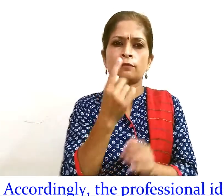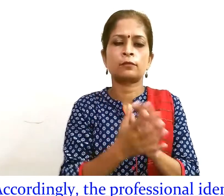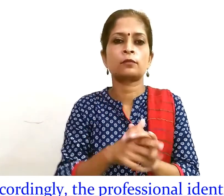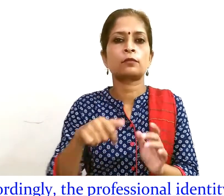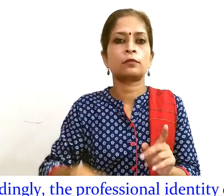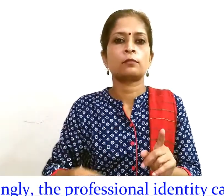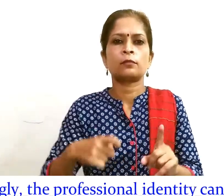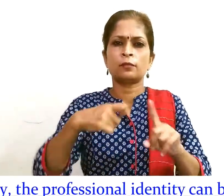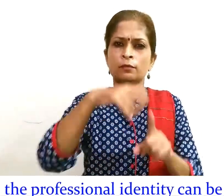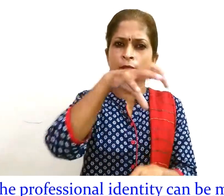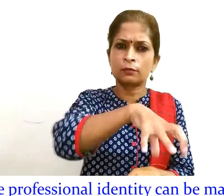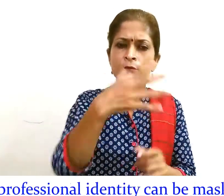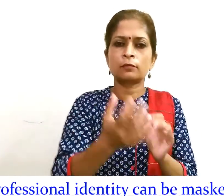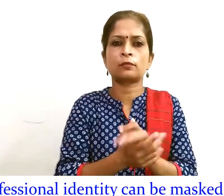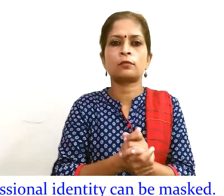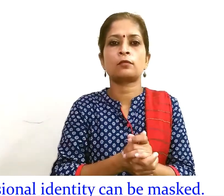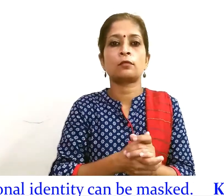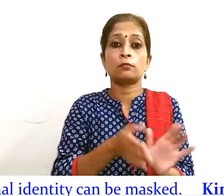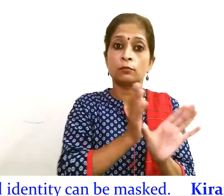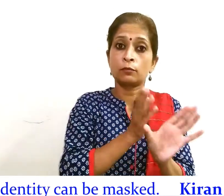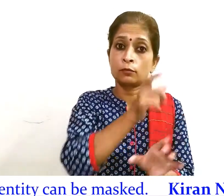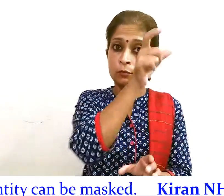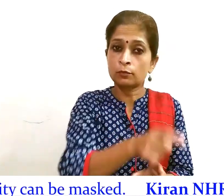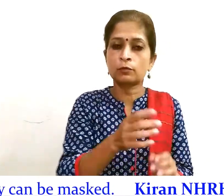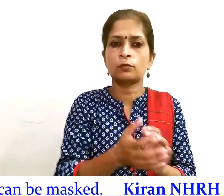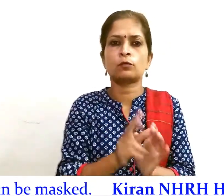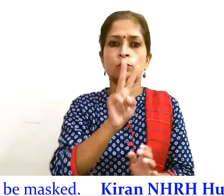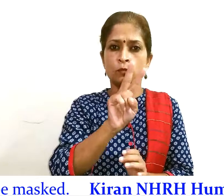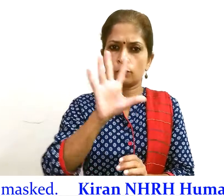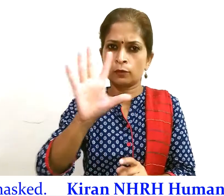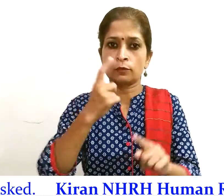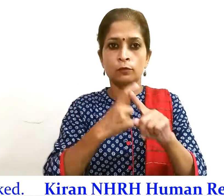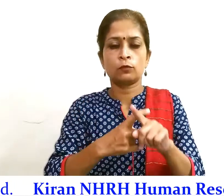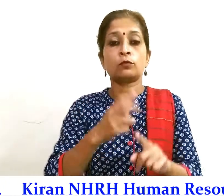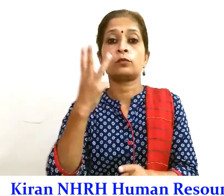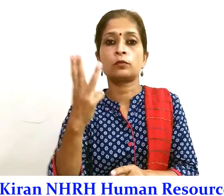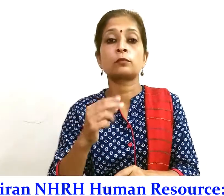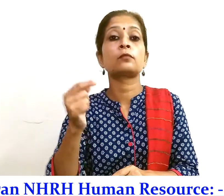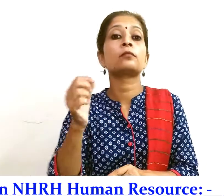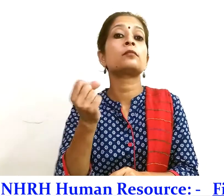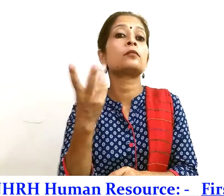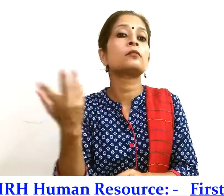कीरन केंद्र पर मानसिक स्वास्थय विशेशग्य 25,3,75 हैं.